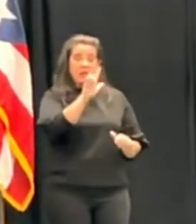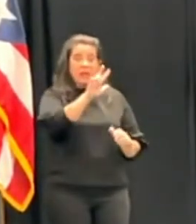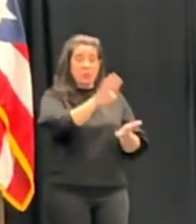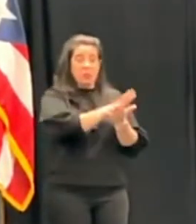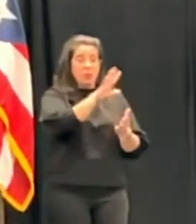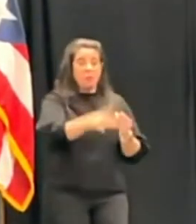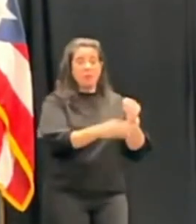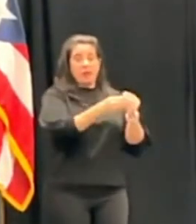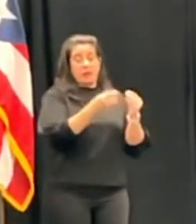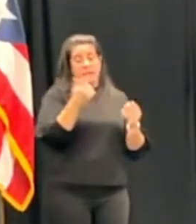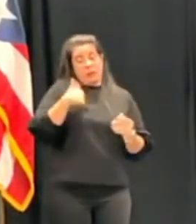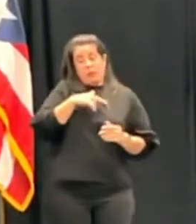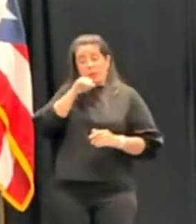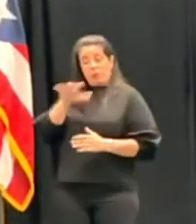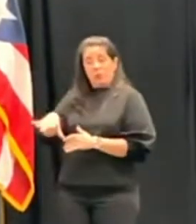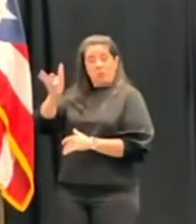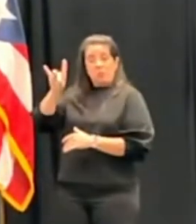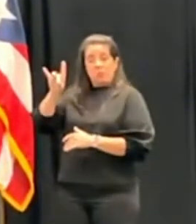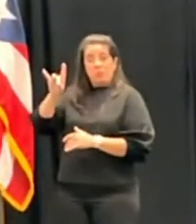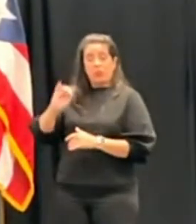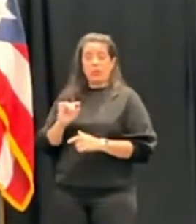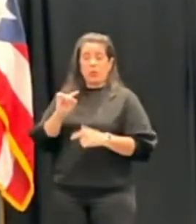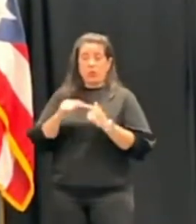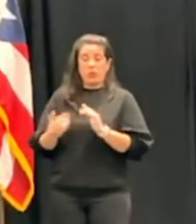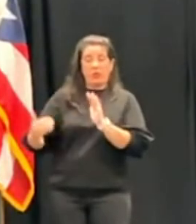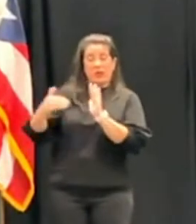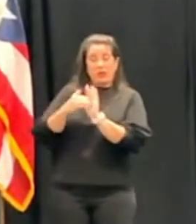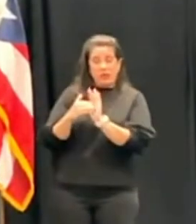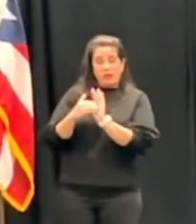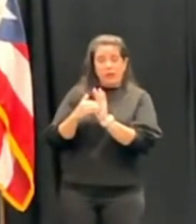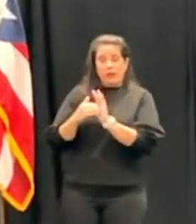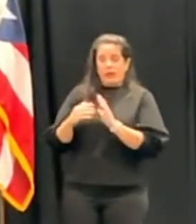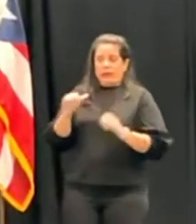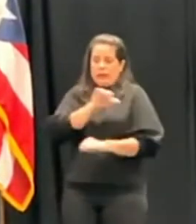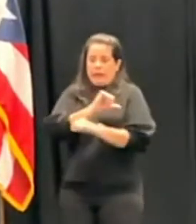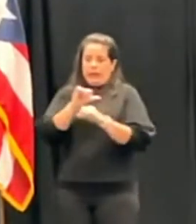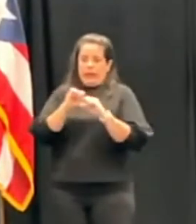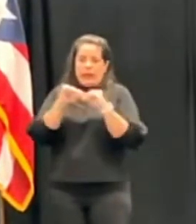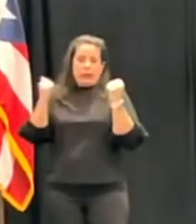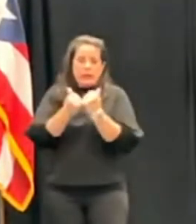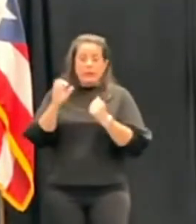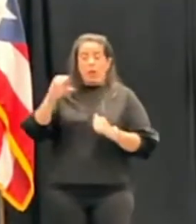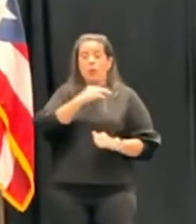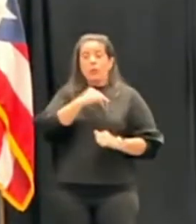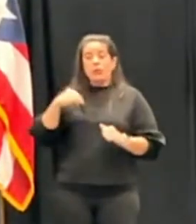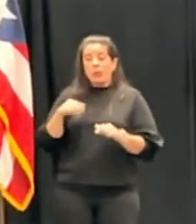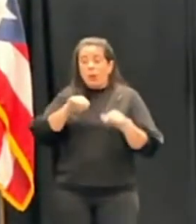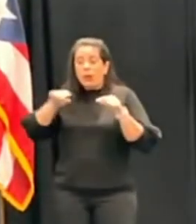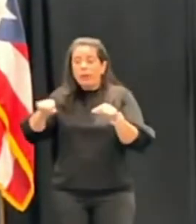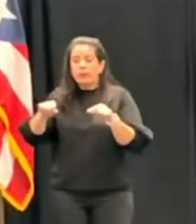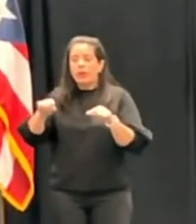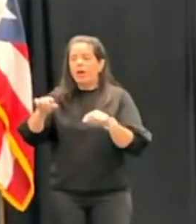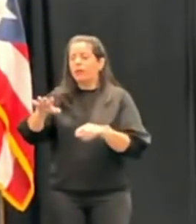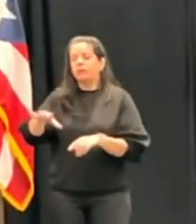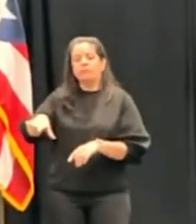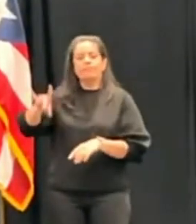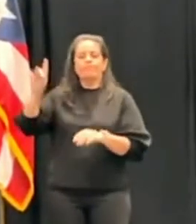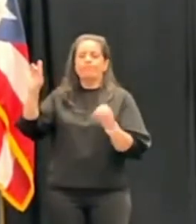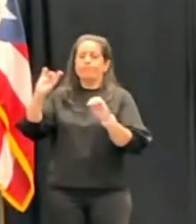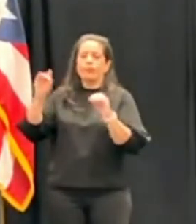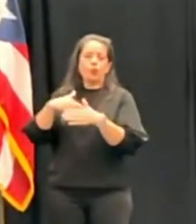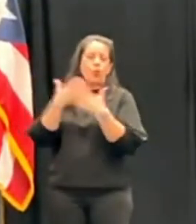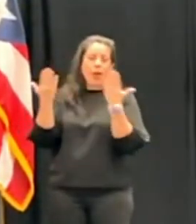no pudimos capturar y cuando volvemos entonces a la agencia o al municipio, ya los papeles no están. Así que